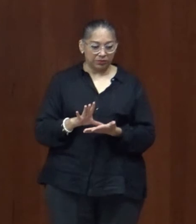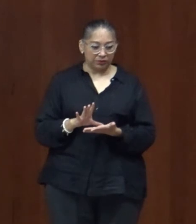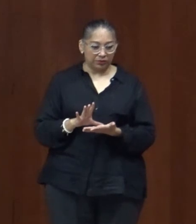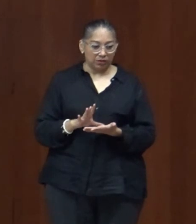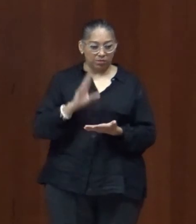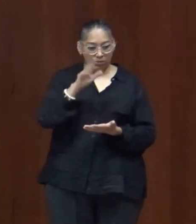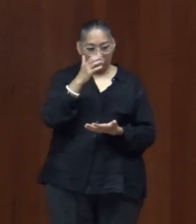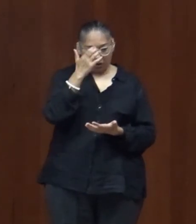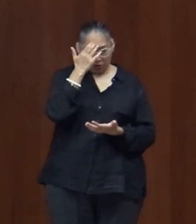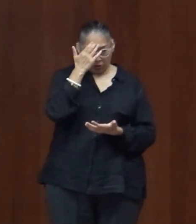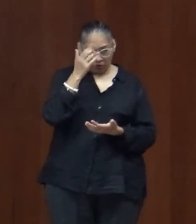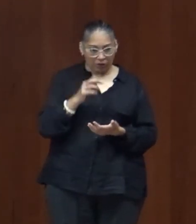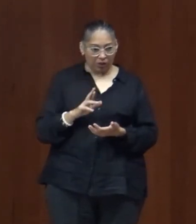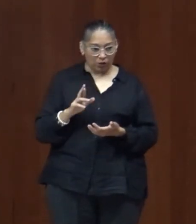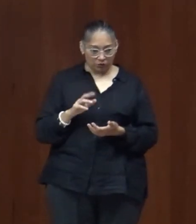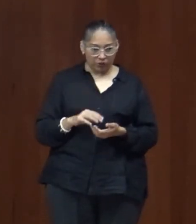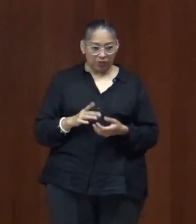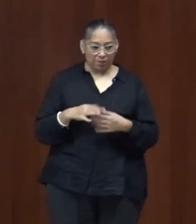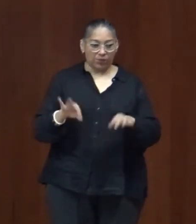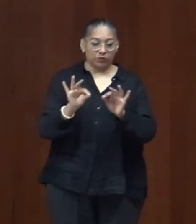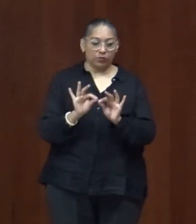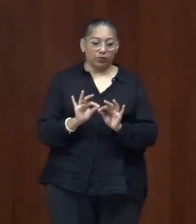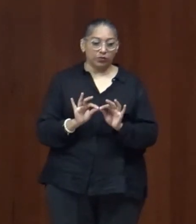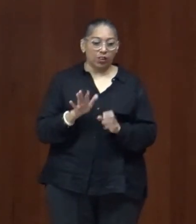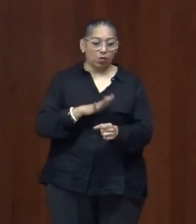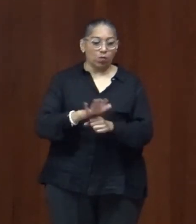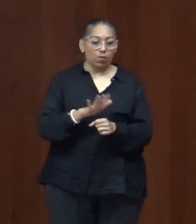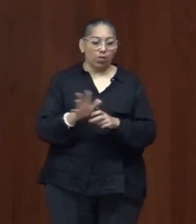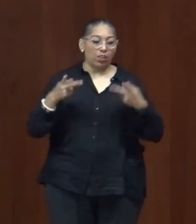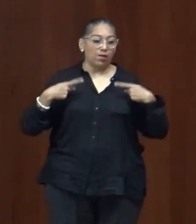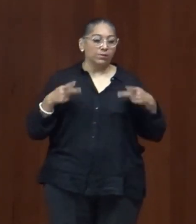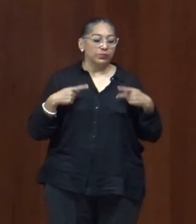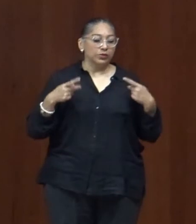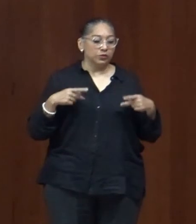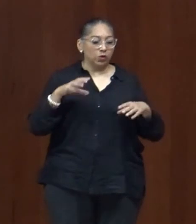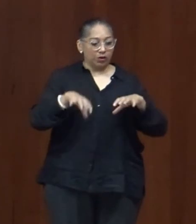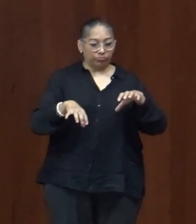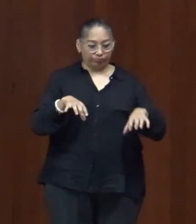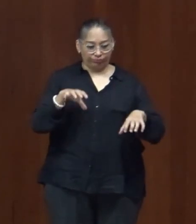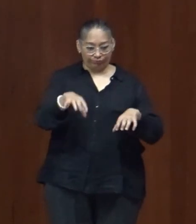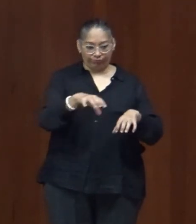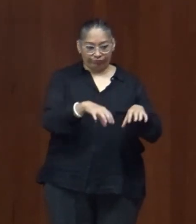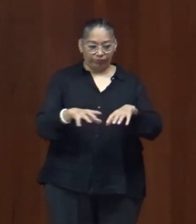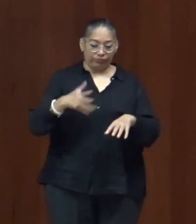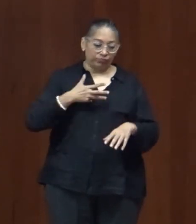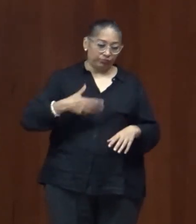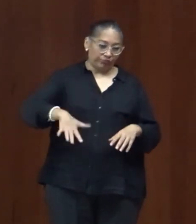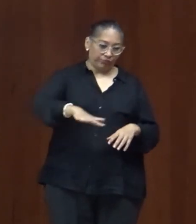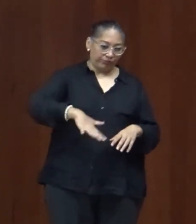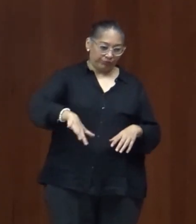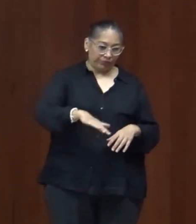para reconocer la importancia que es decir que las ciudades y el espacio que utilizamos en el día a día